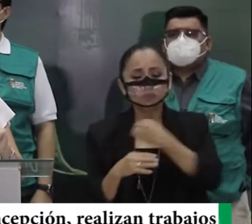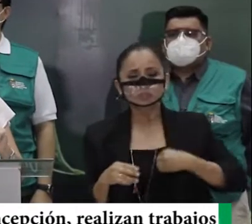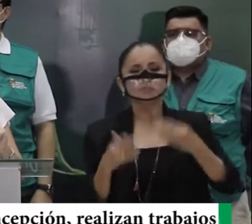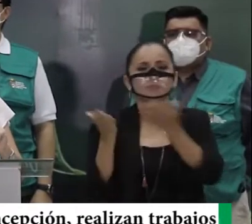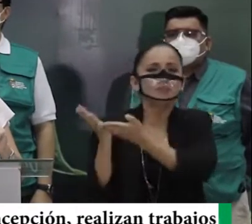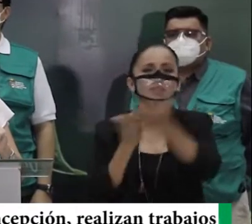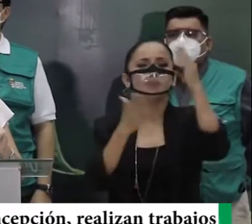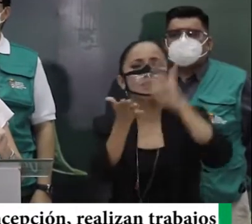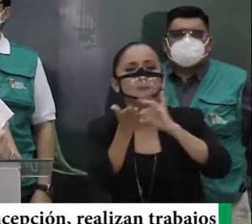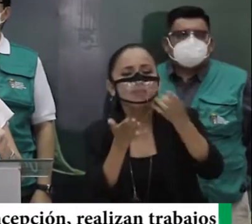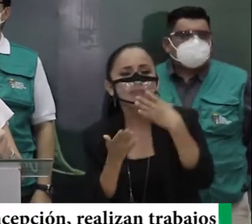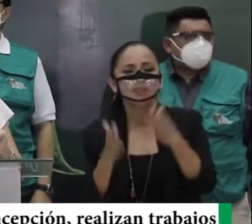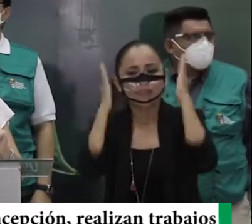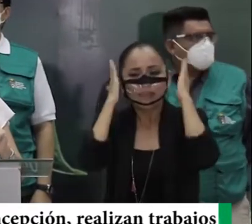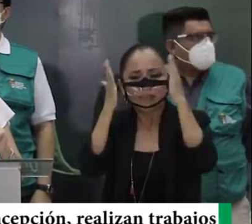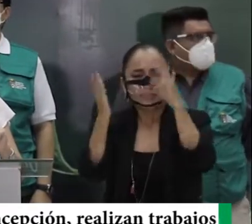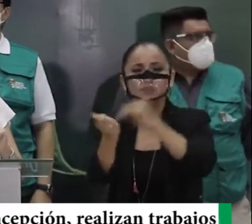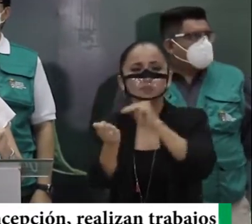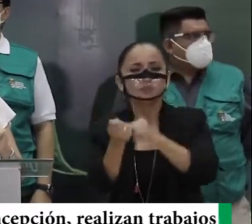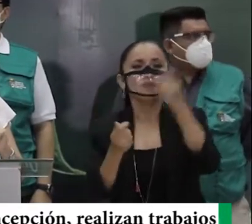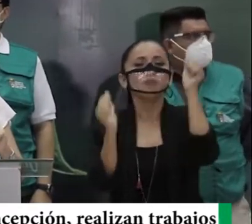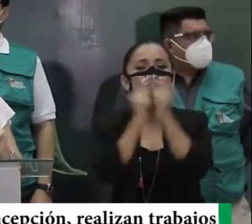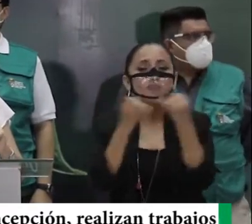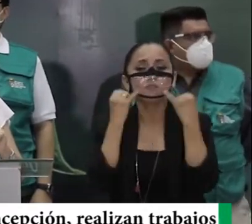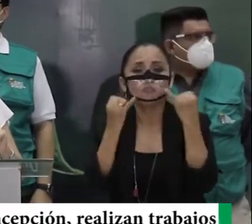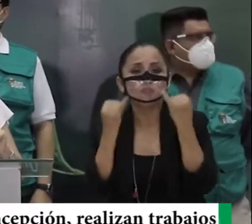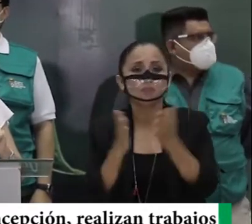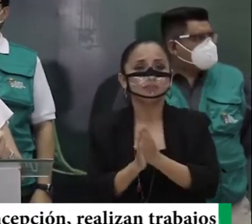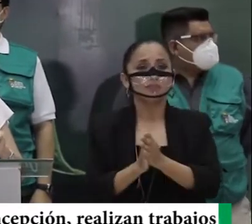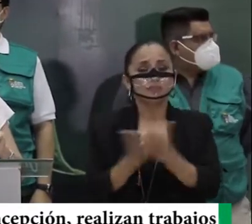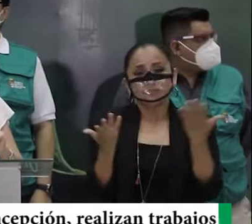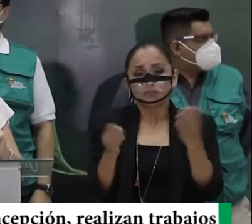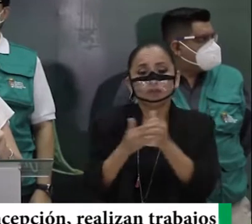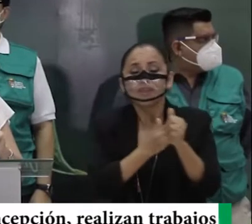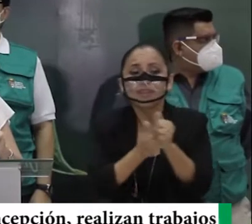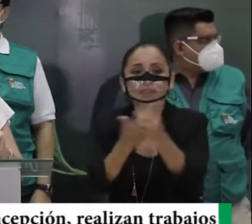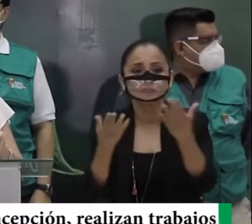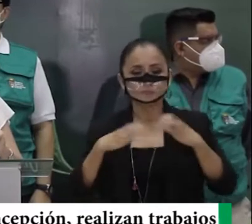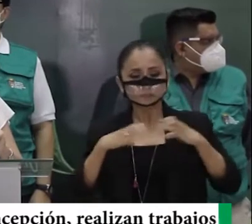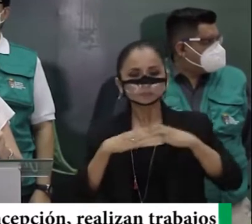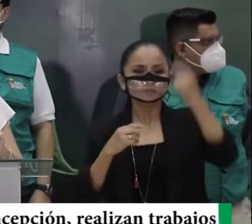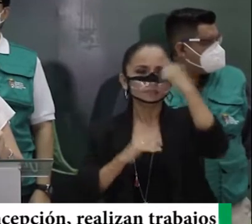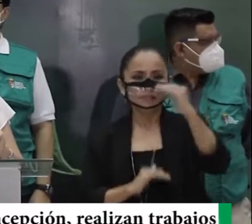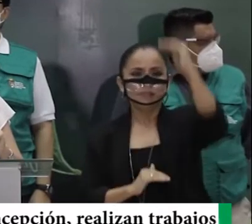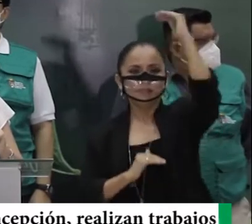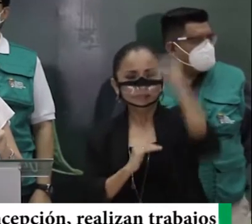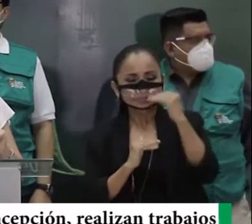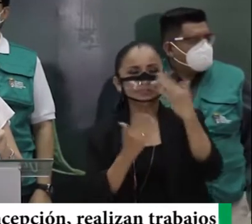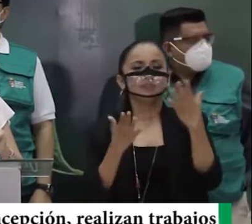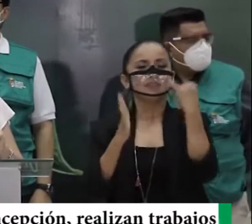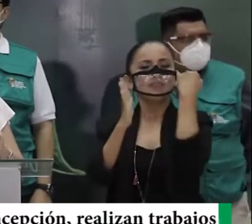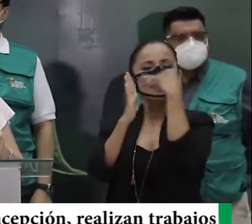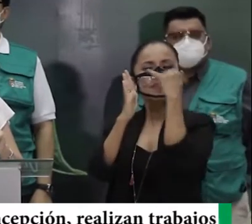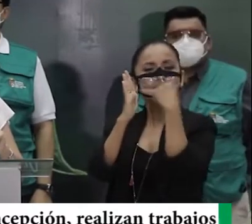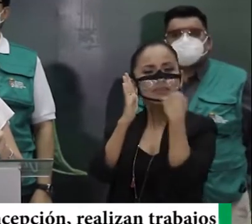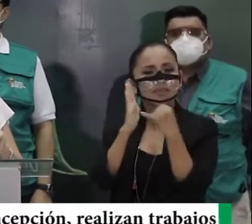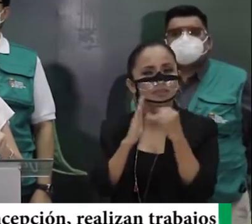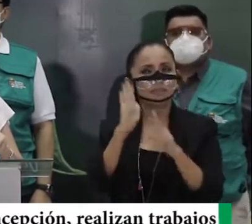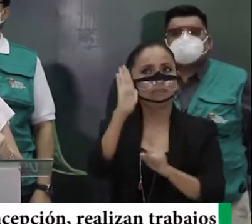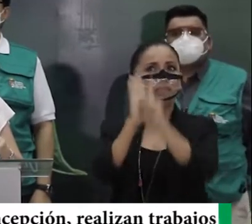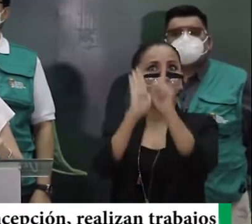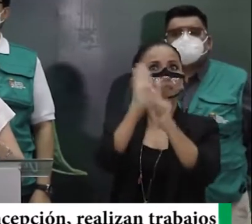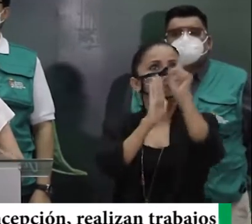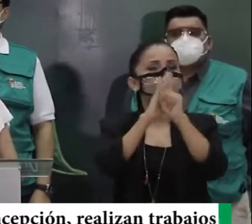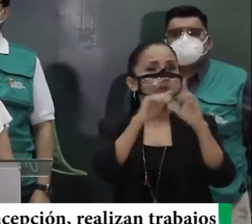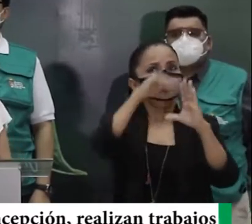medicamentos, con asistencia médica, con información, con orientación, para poder bajar, nuestros índices, y nuestra curva,